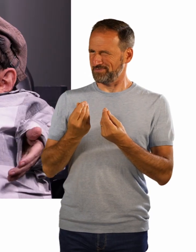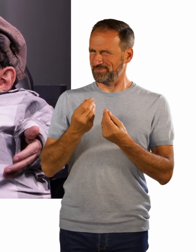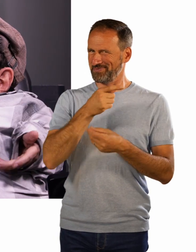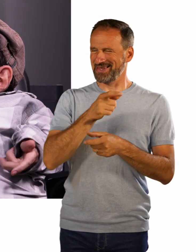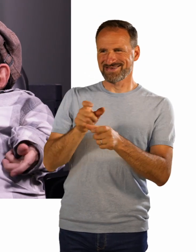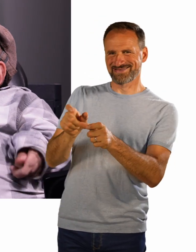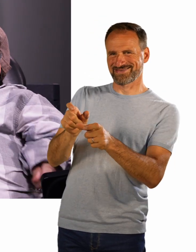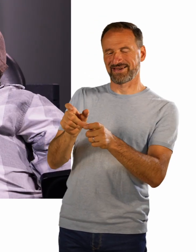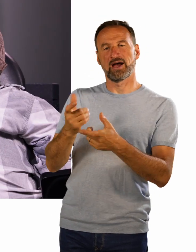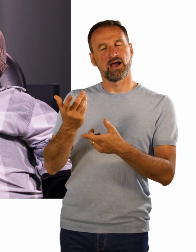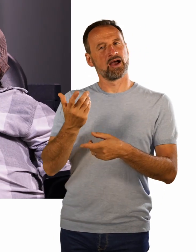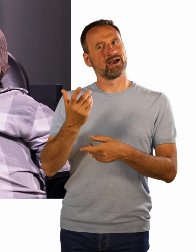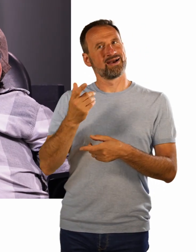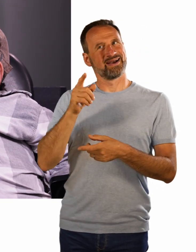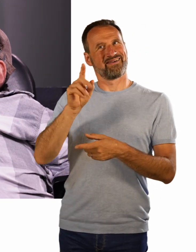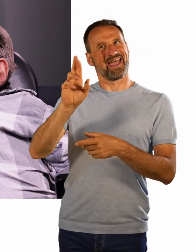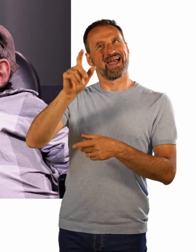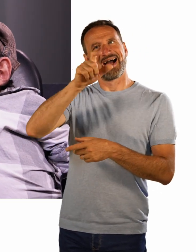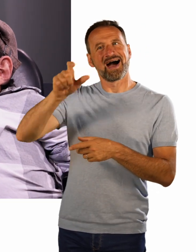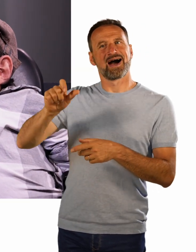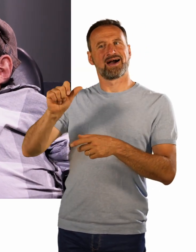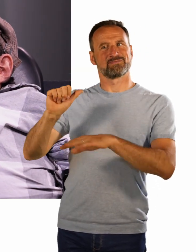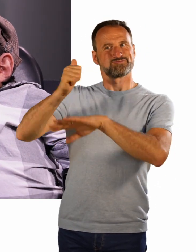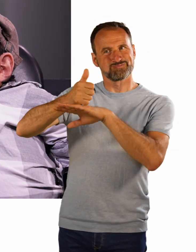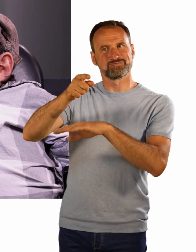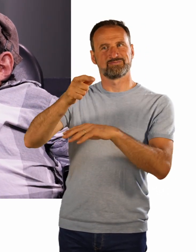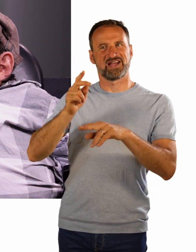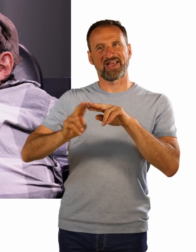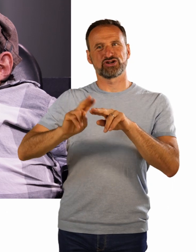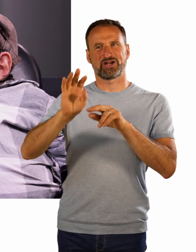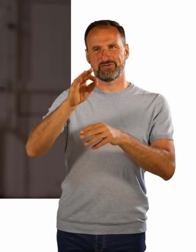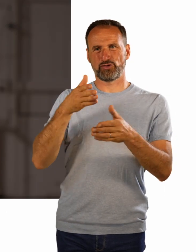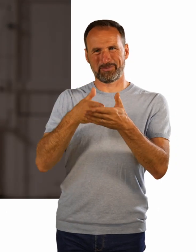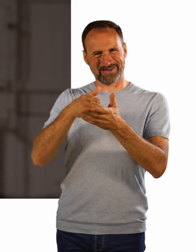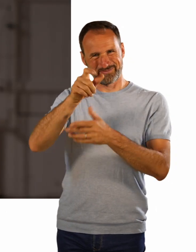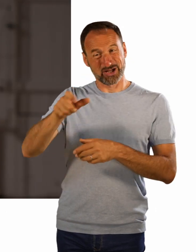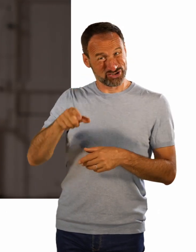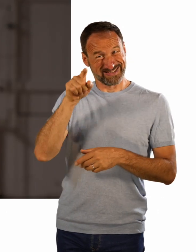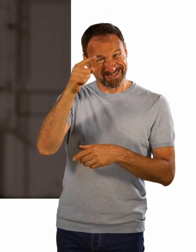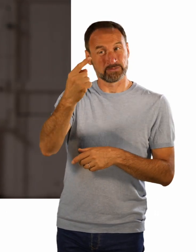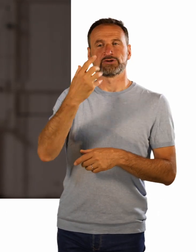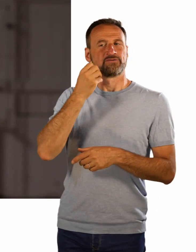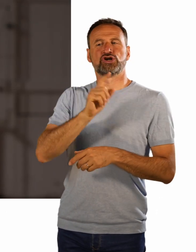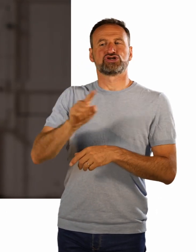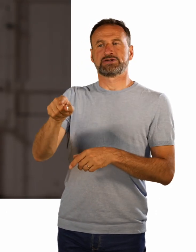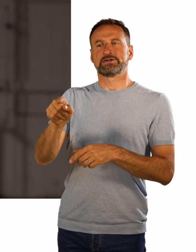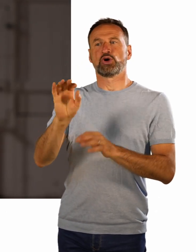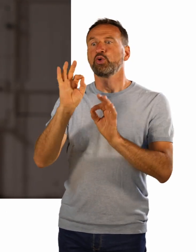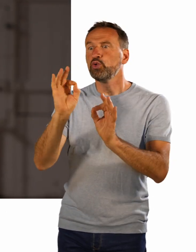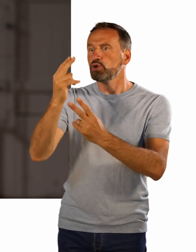gar nicht wollen, dass die guten KünstlerInnen gehen an den allgemeinen Arbeitsmarkt oder so. Naja, ich sag mal so, die Leute, die in einer Werkstatt